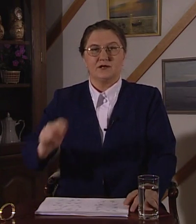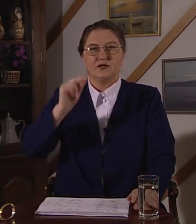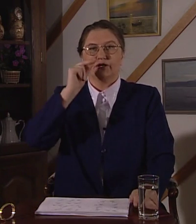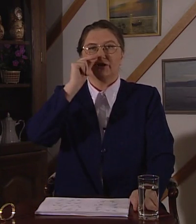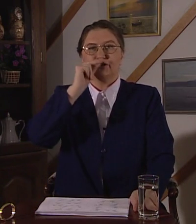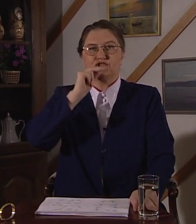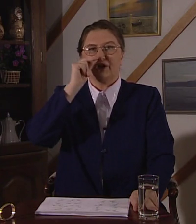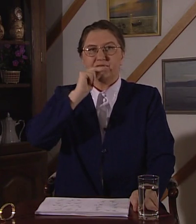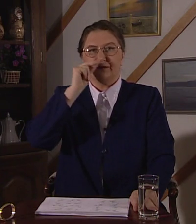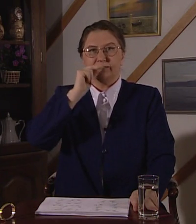Чай.